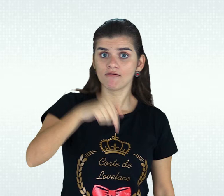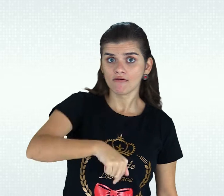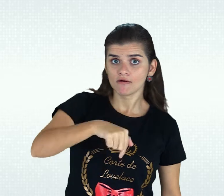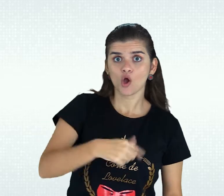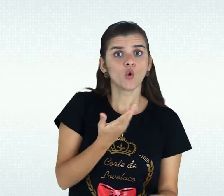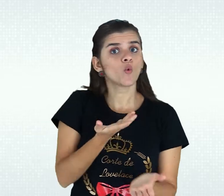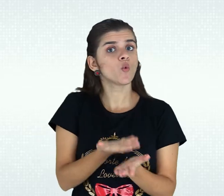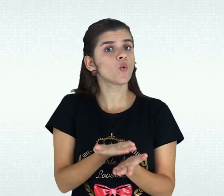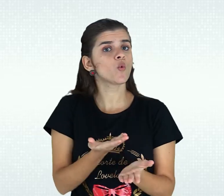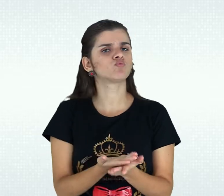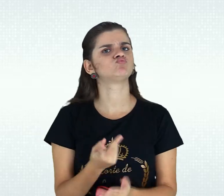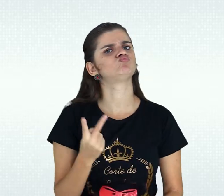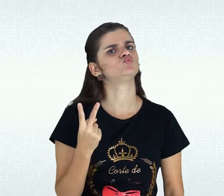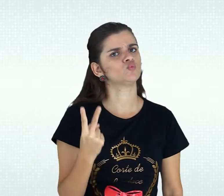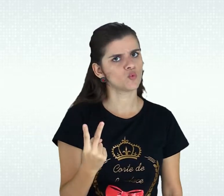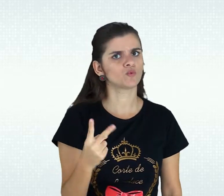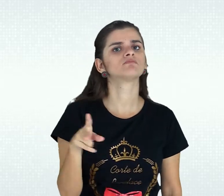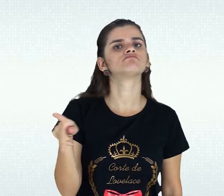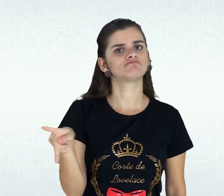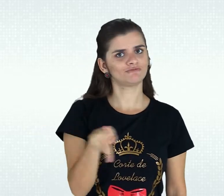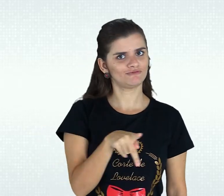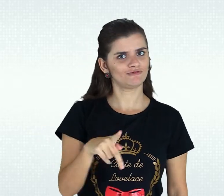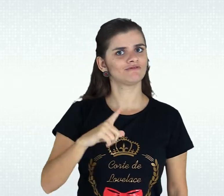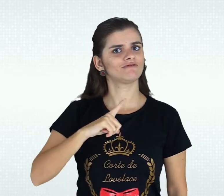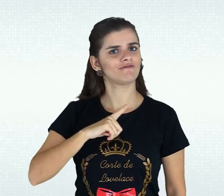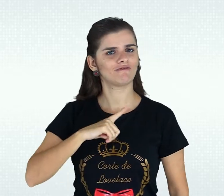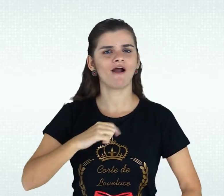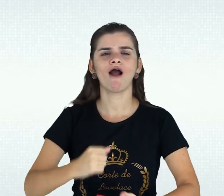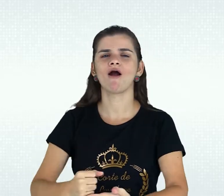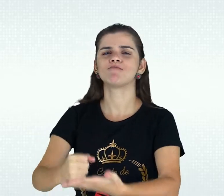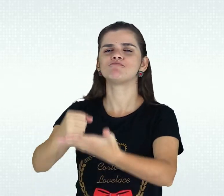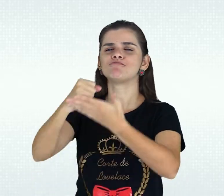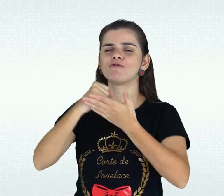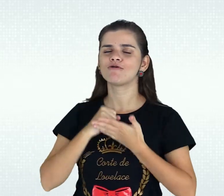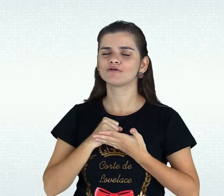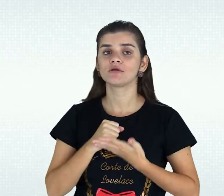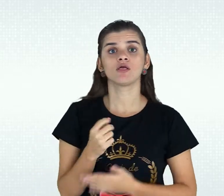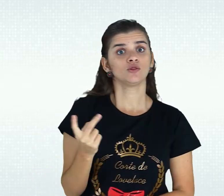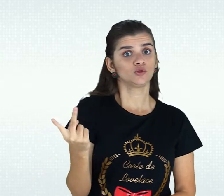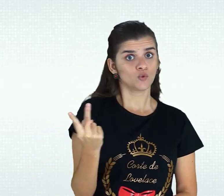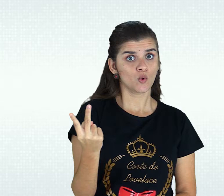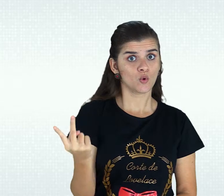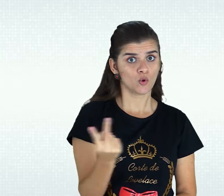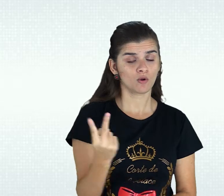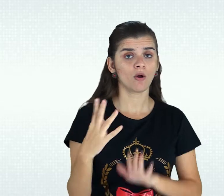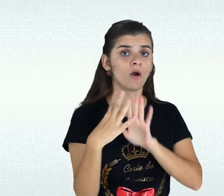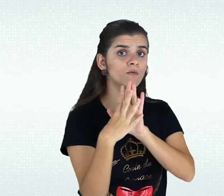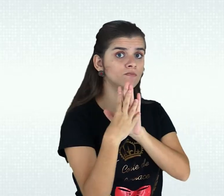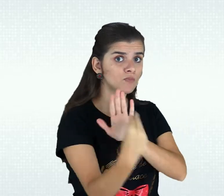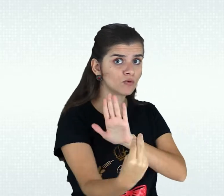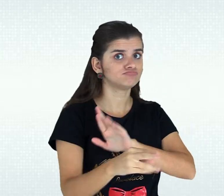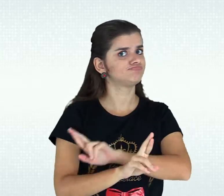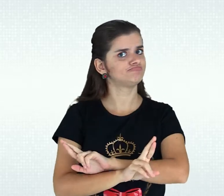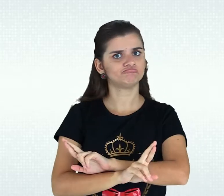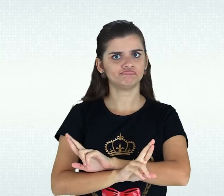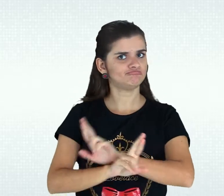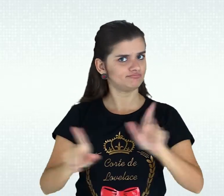Nos encontros presenciais, tinha-se as duas professoras para oferecer suporte. Cada uma